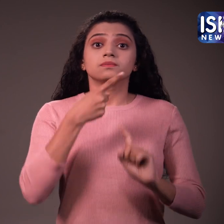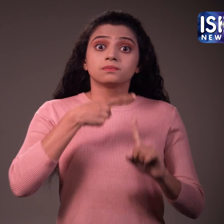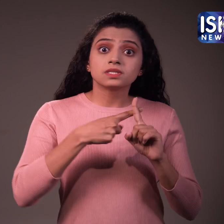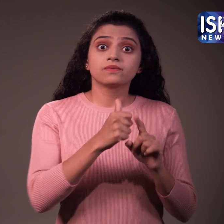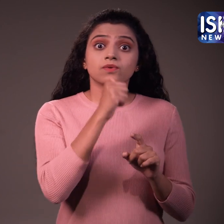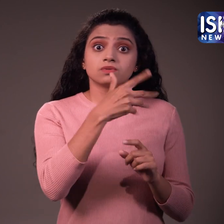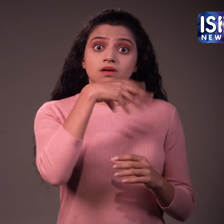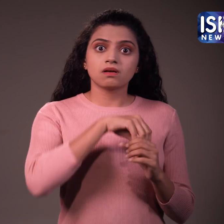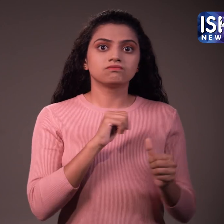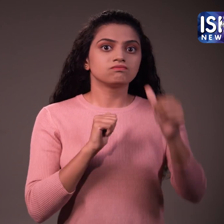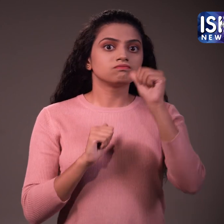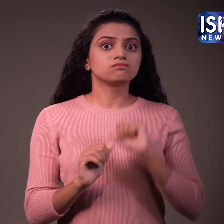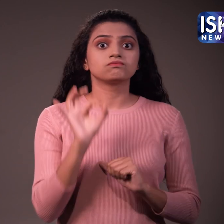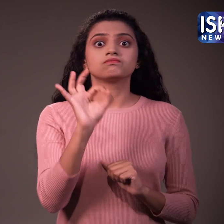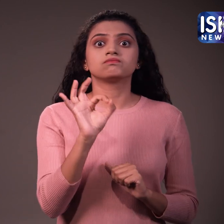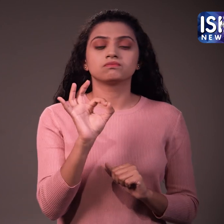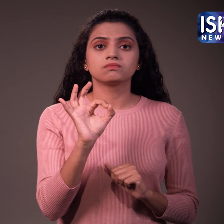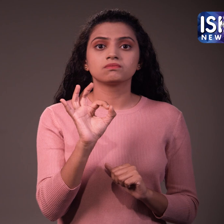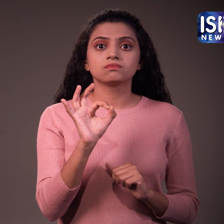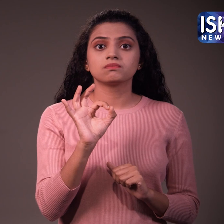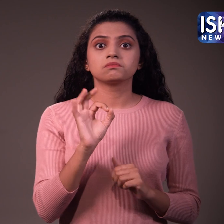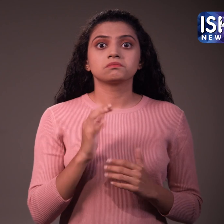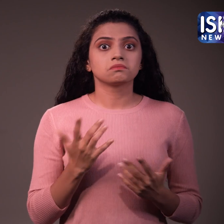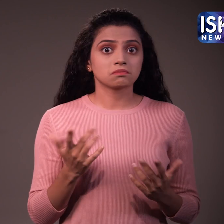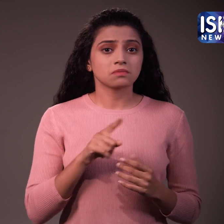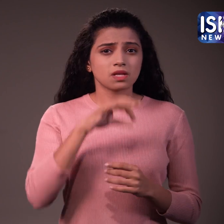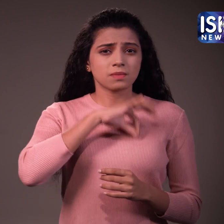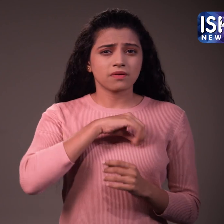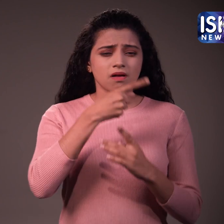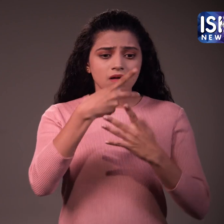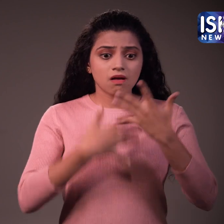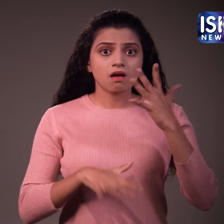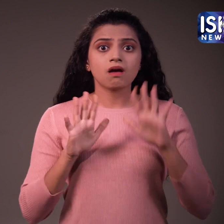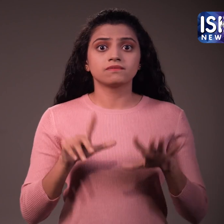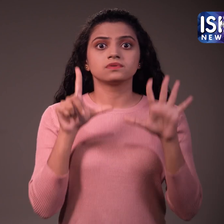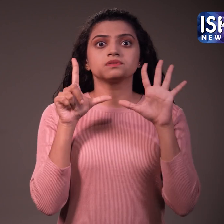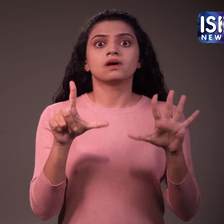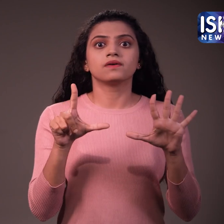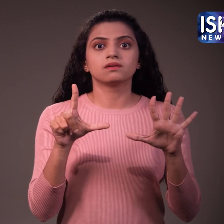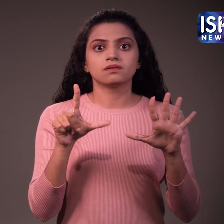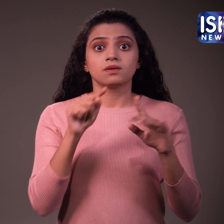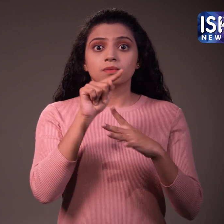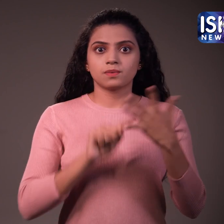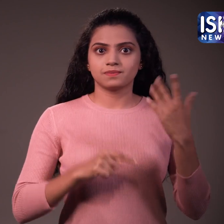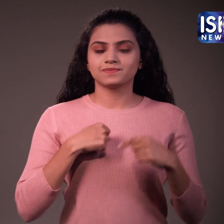इसका पानी पीना आपके लिए बहुत अच्छा होता है यहां साथ स्वास्तलाब दिये गए है